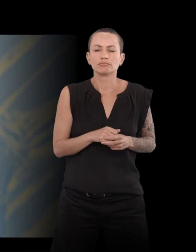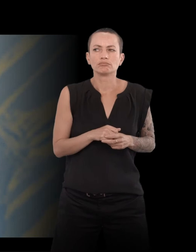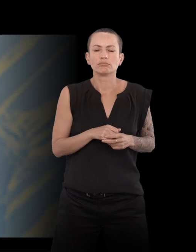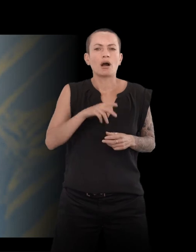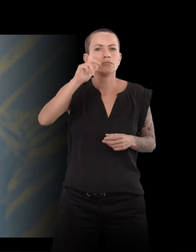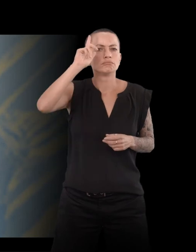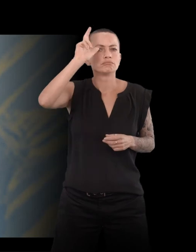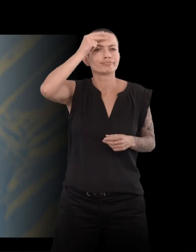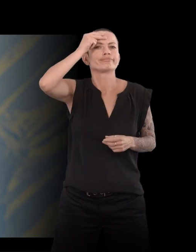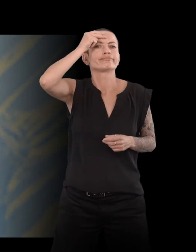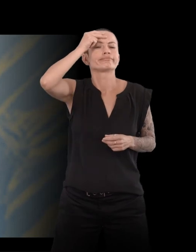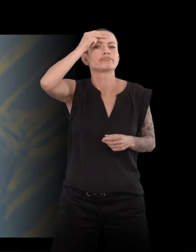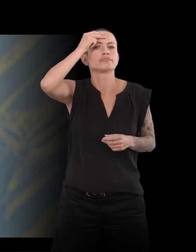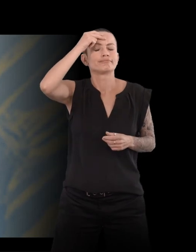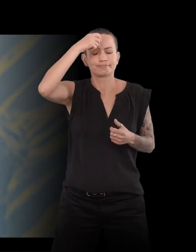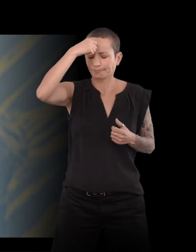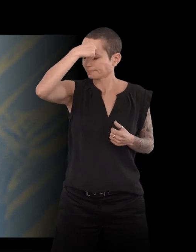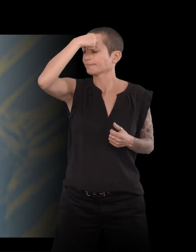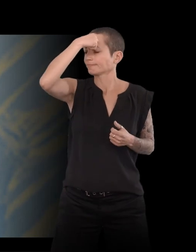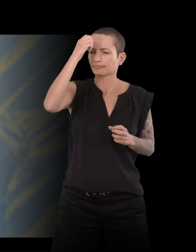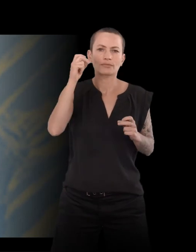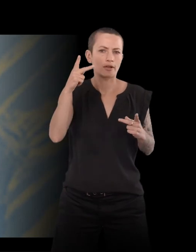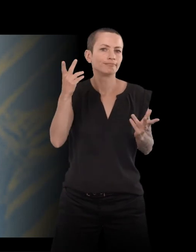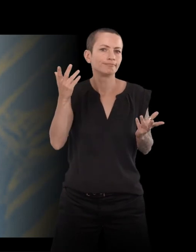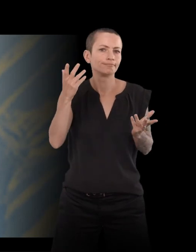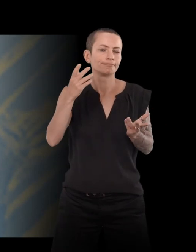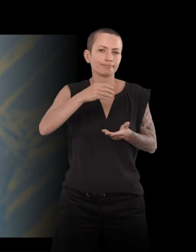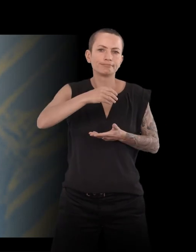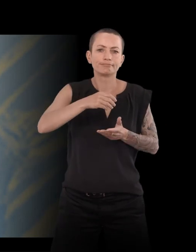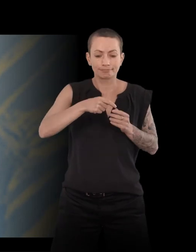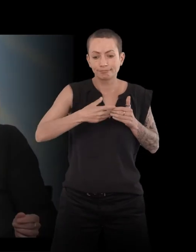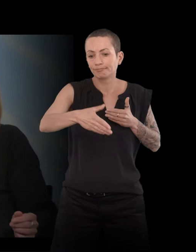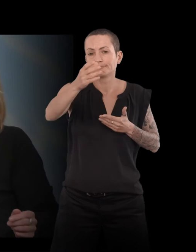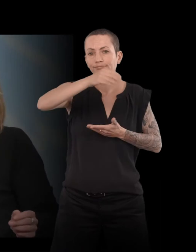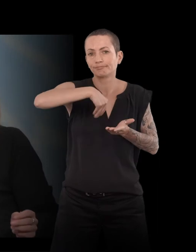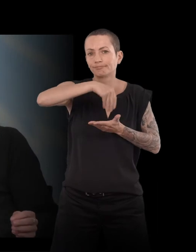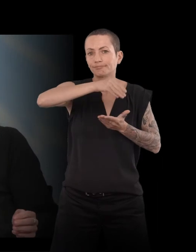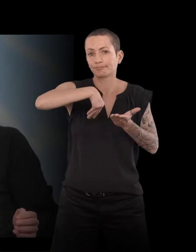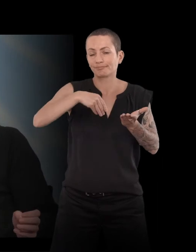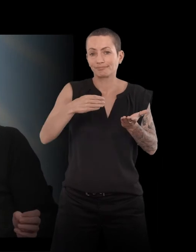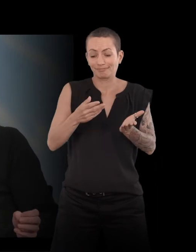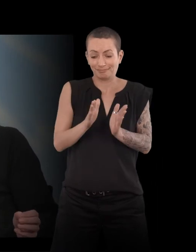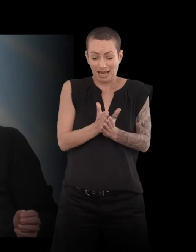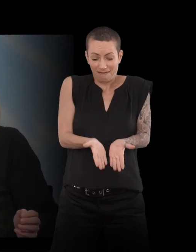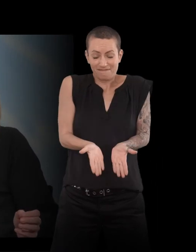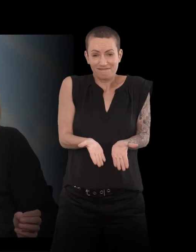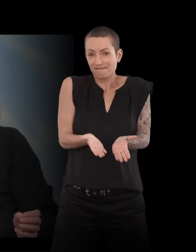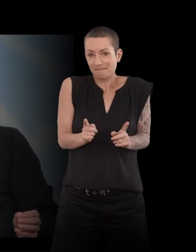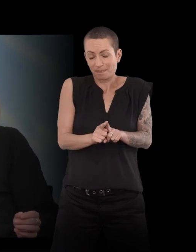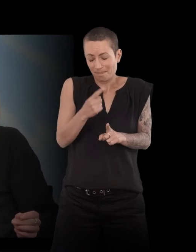souvenu en décrivant parce que, par l la vie n'est pas sûre. C'est ce que je voulais vous demander, justement, est-ce que ce n pas un